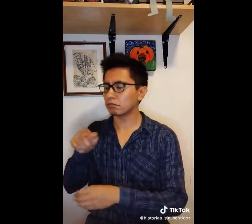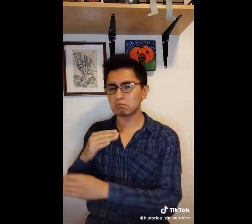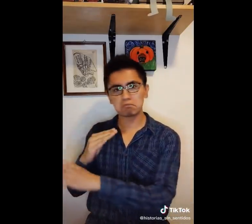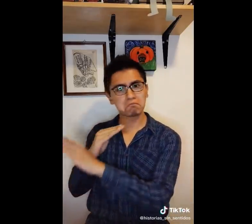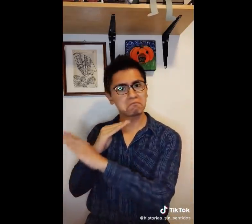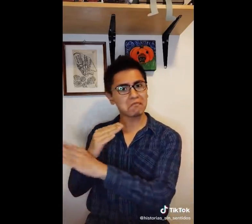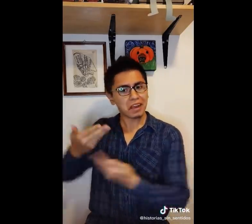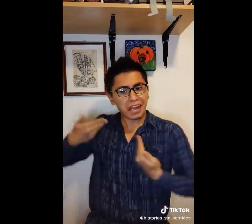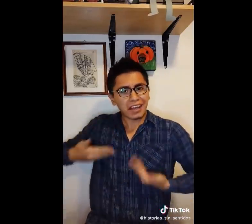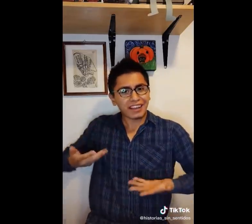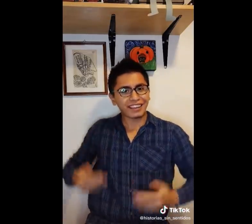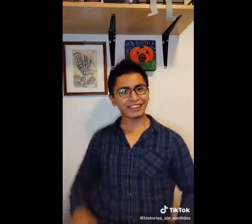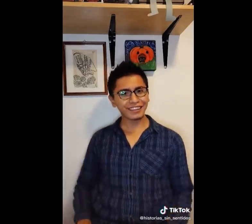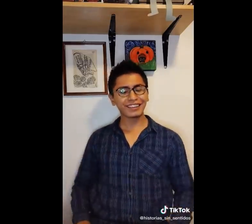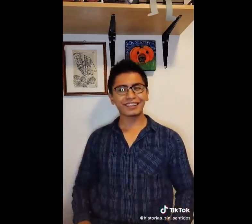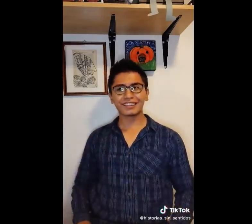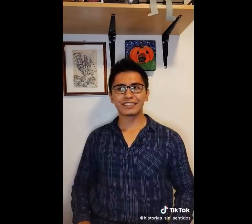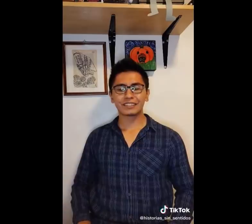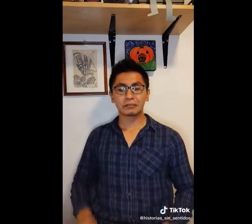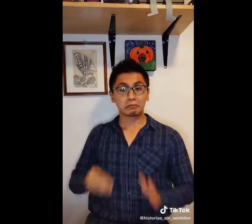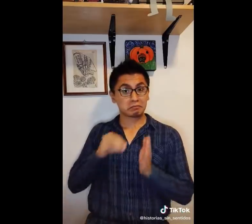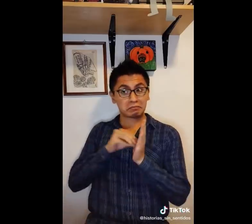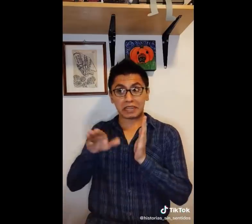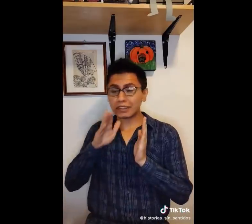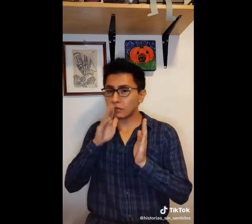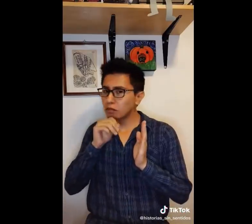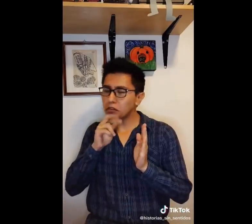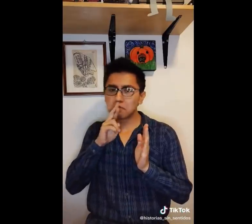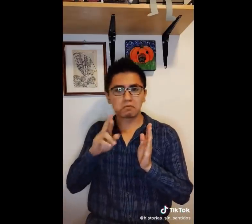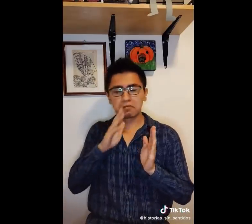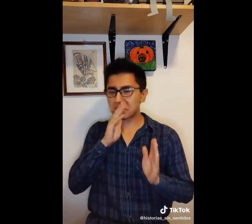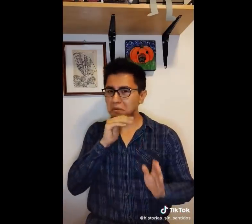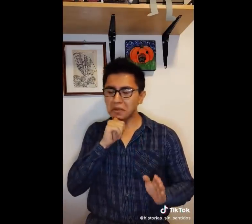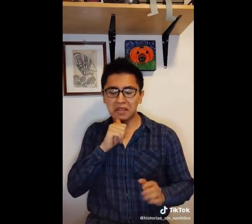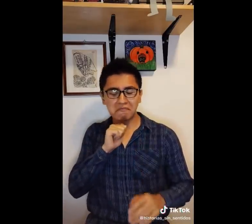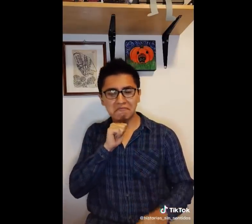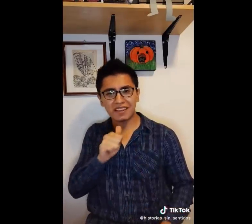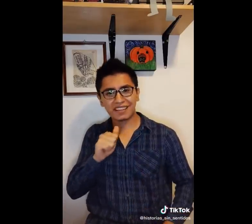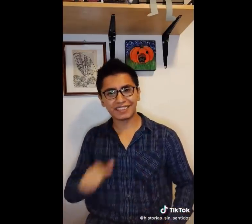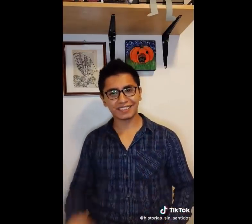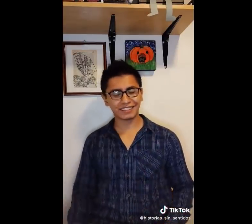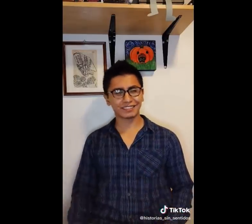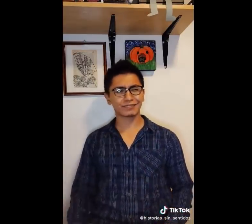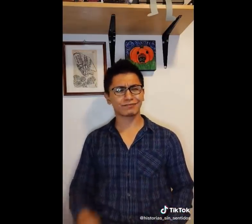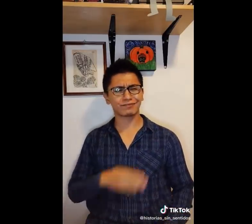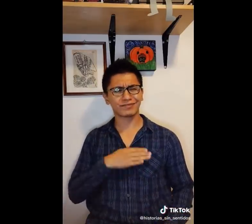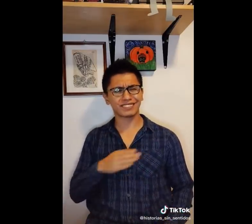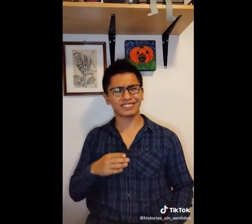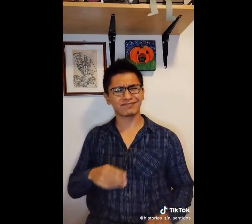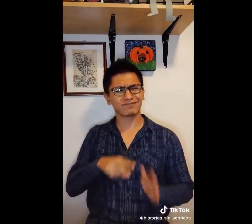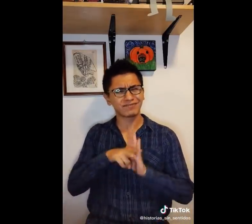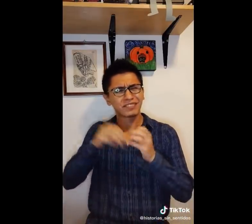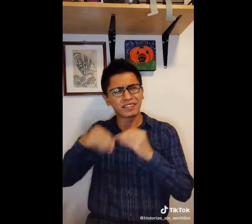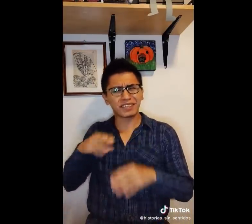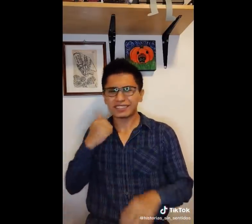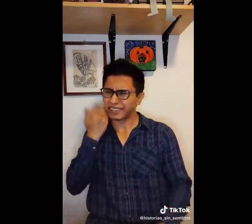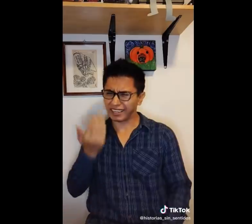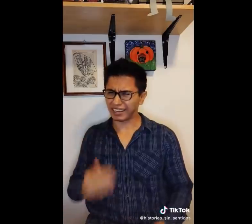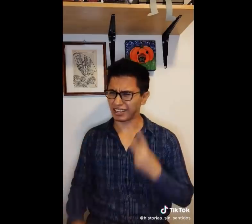bloqueado. Entonces no puedo pegar video, ni responder, ni nada. Y bueno, no quiero despreciar este video por dos motivos. Primera,